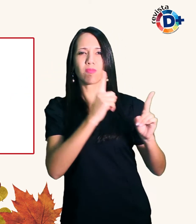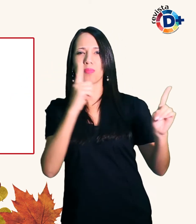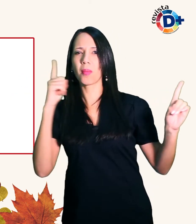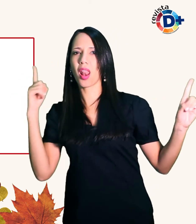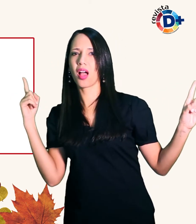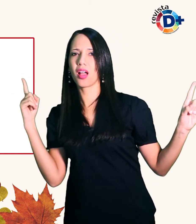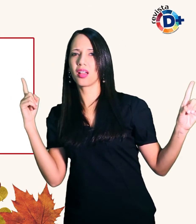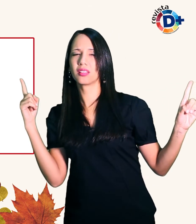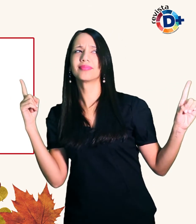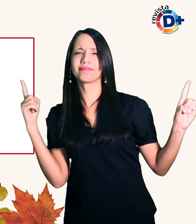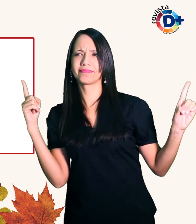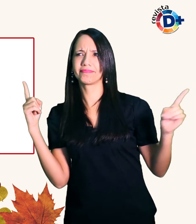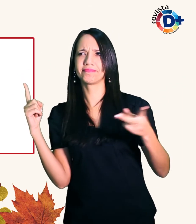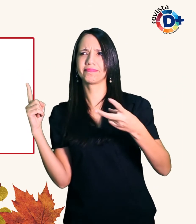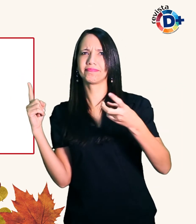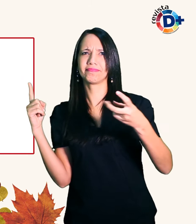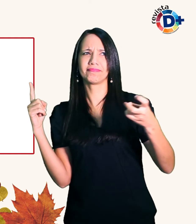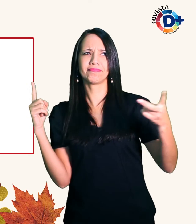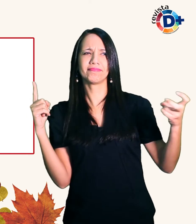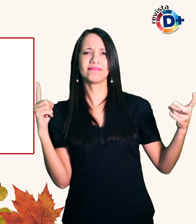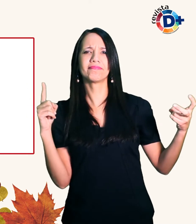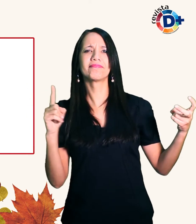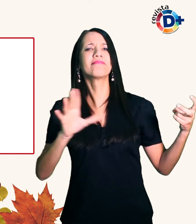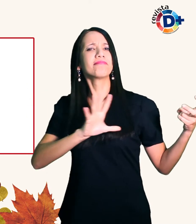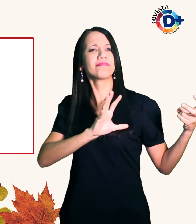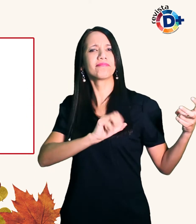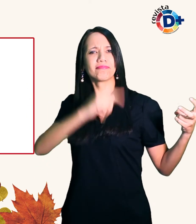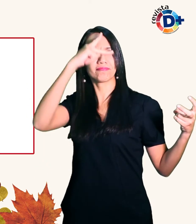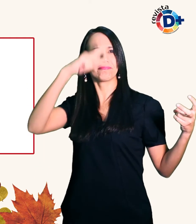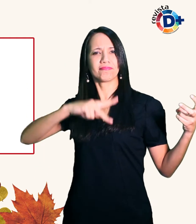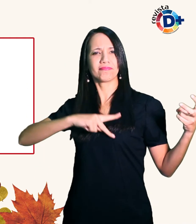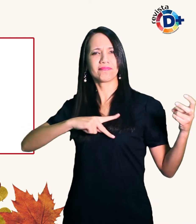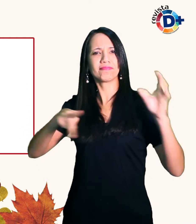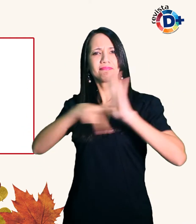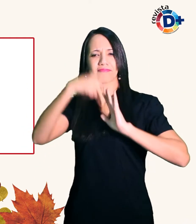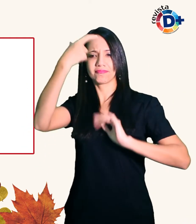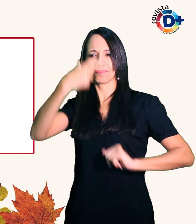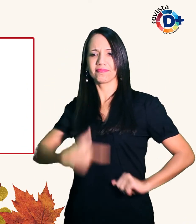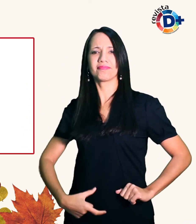aí que você percebe quem gosta de você do jeito que você está É muito mais legal